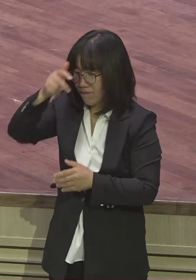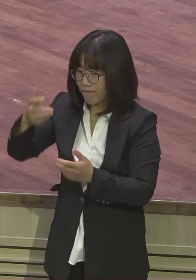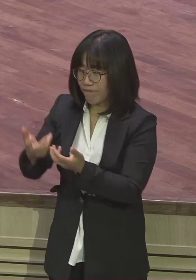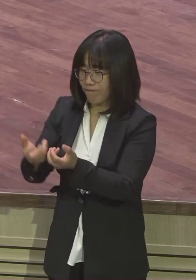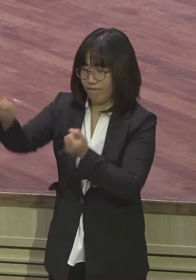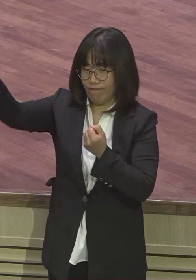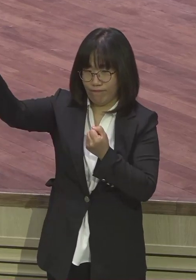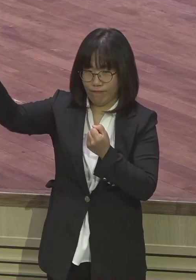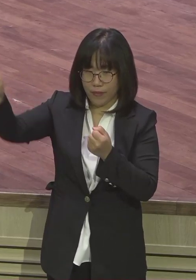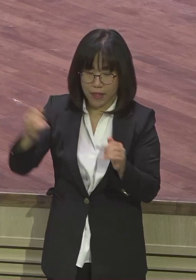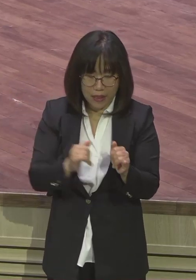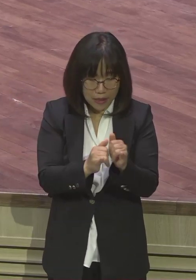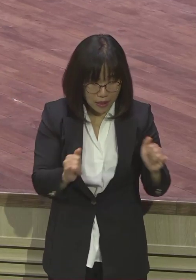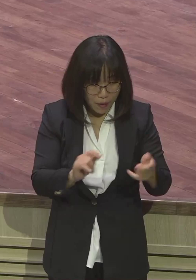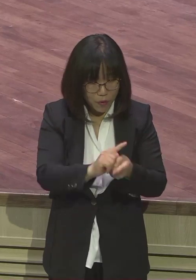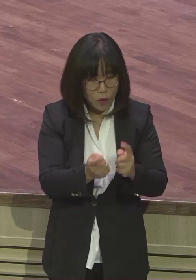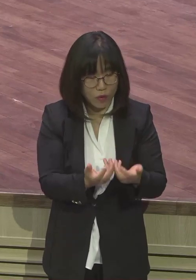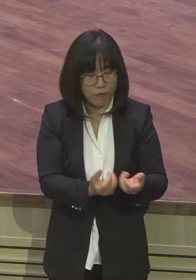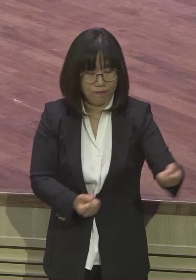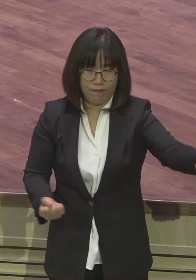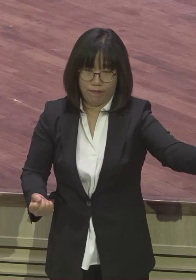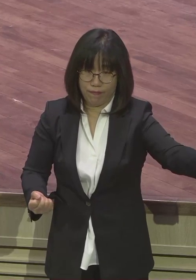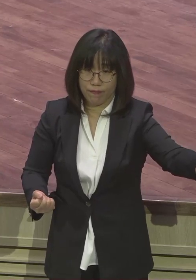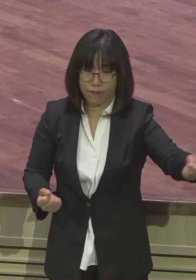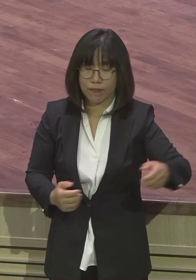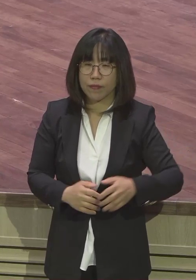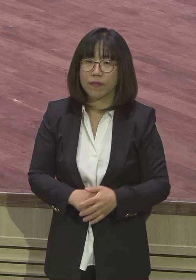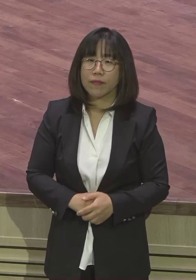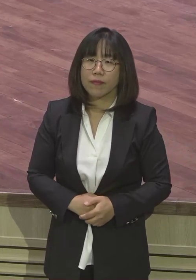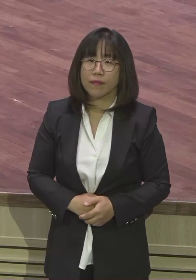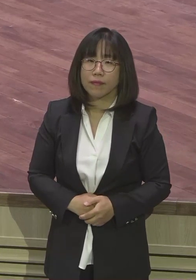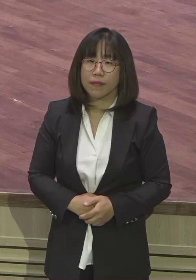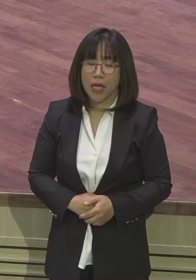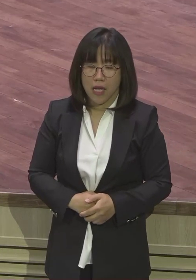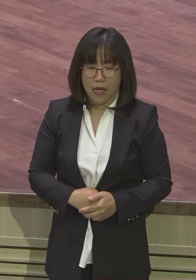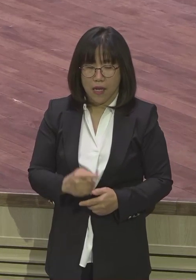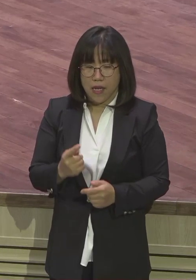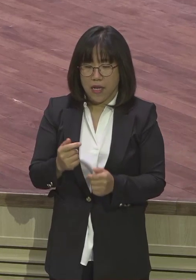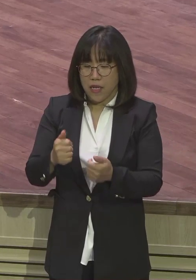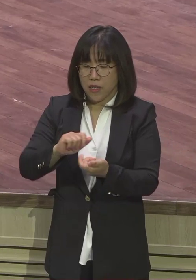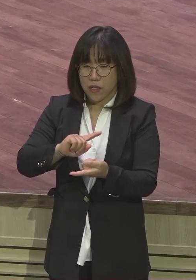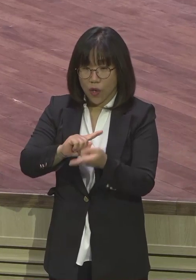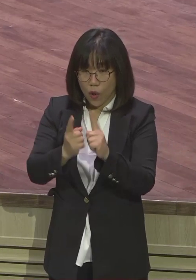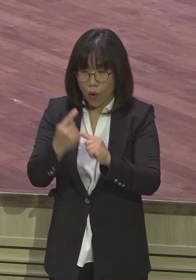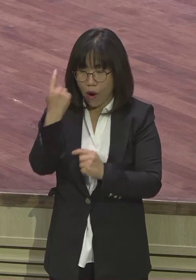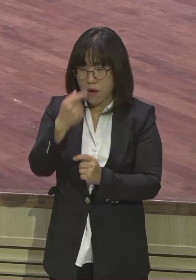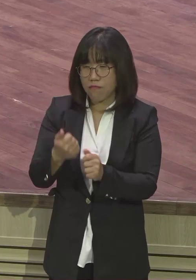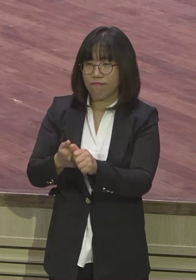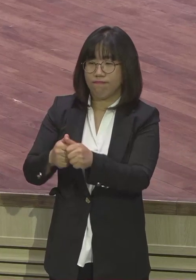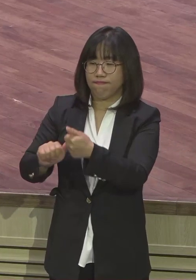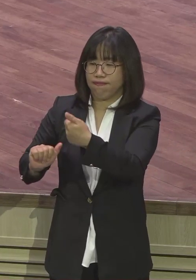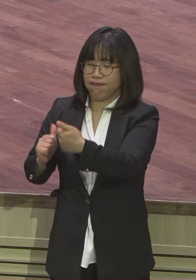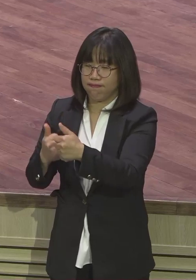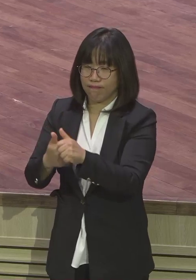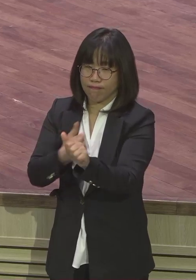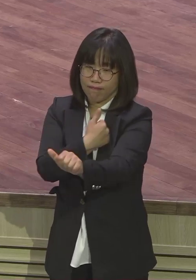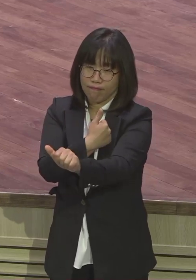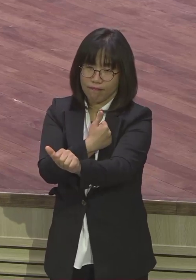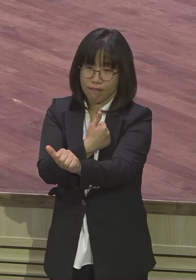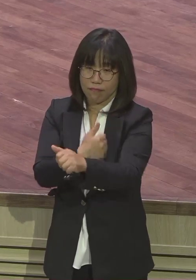사람과 사람 갈라서게, 갈라서게. 멘두리와 시어머니 갈라서게 만들고. 갈라서게 만들고 가르는 거 이거